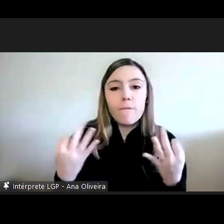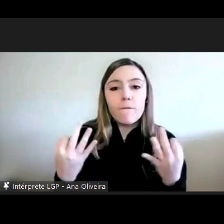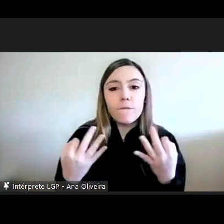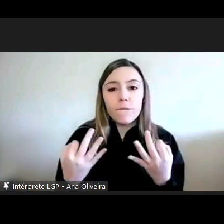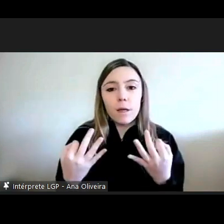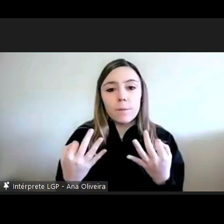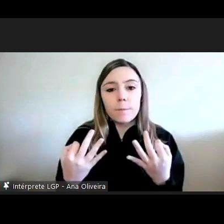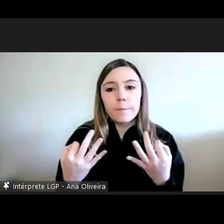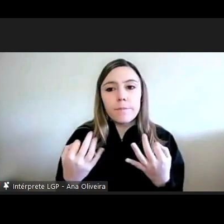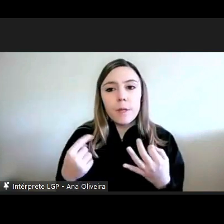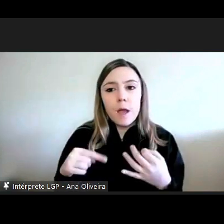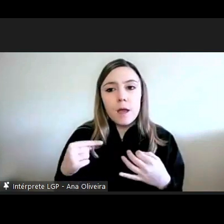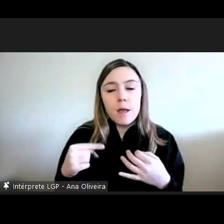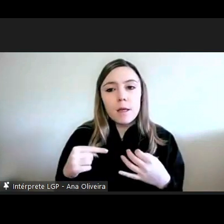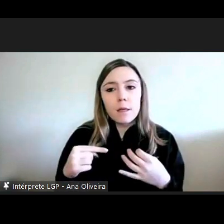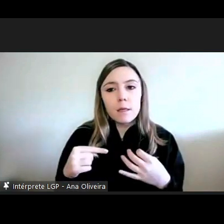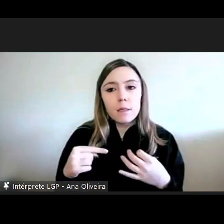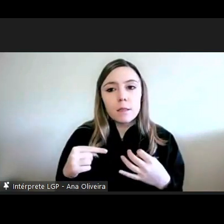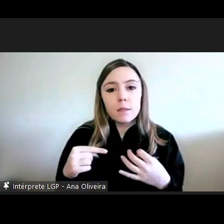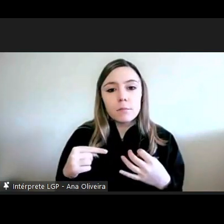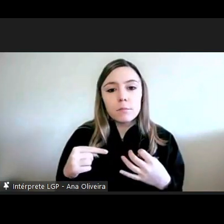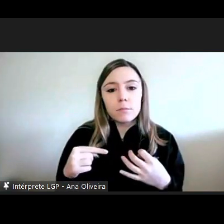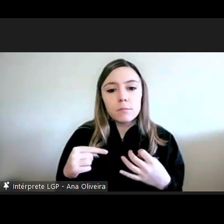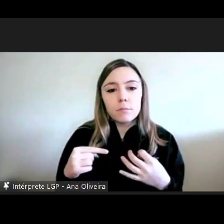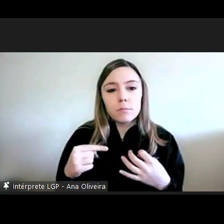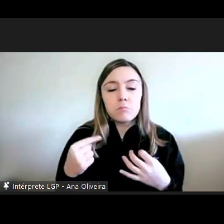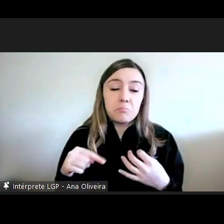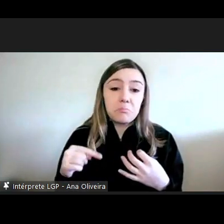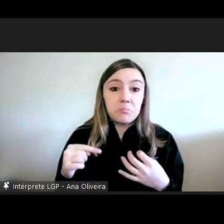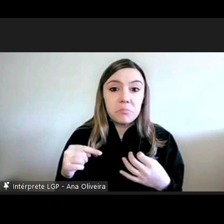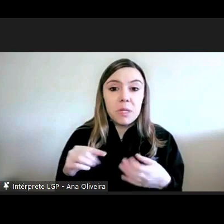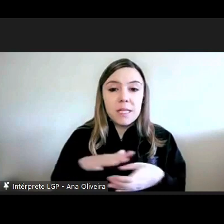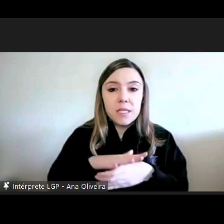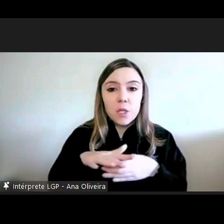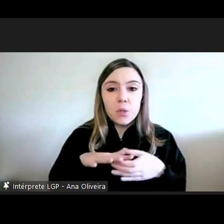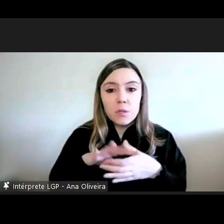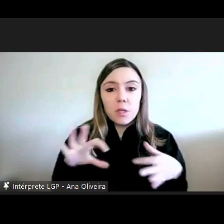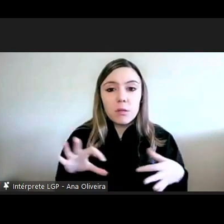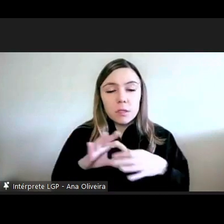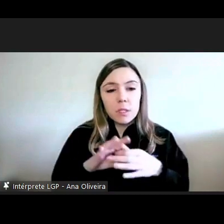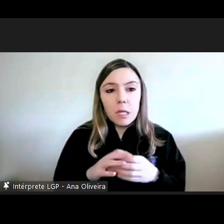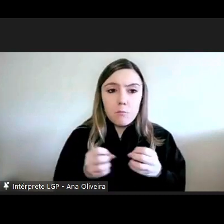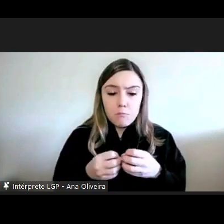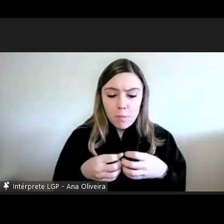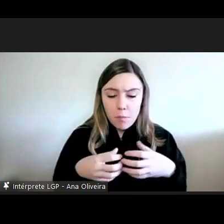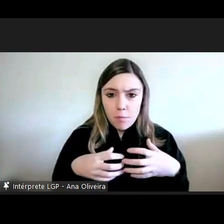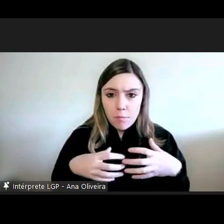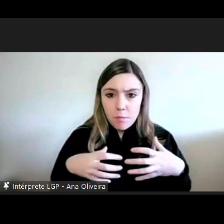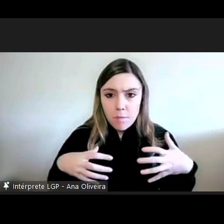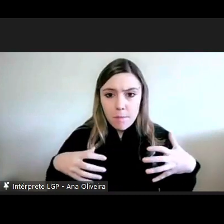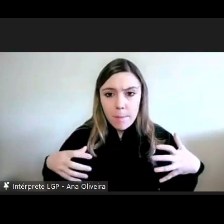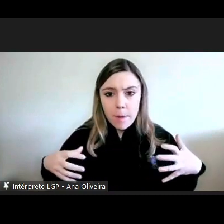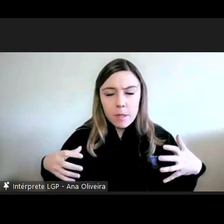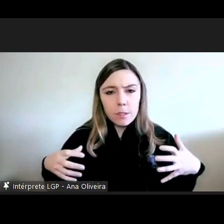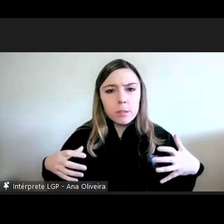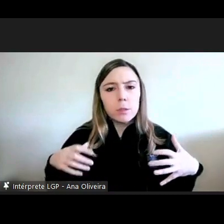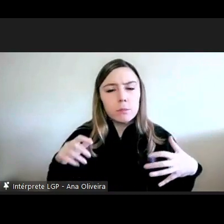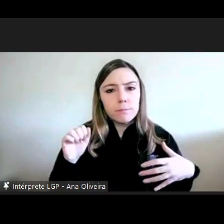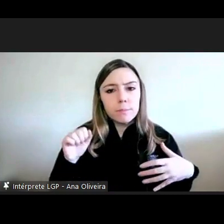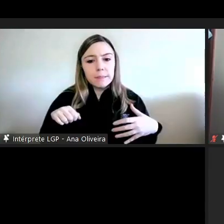movimento de crescimento muito significativo